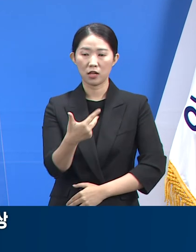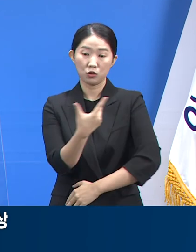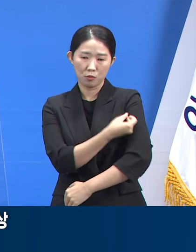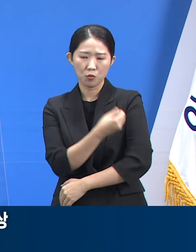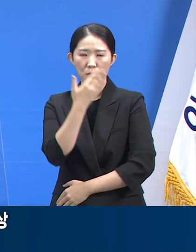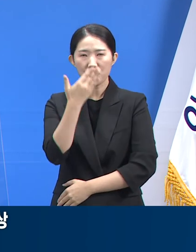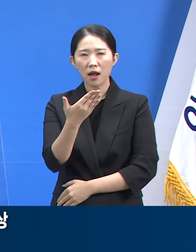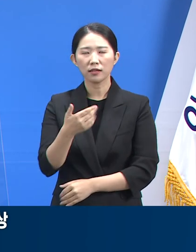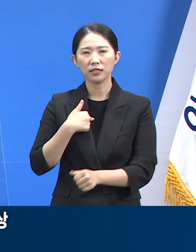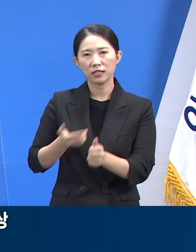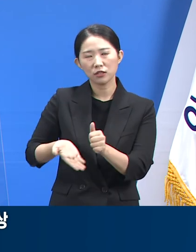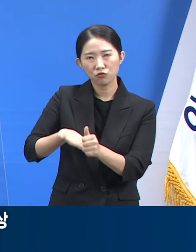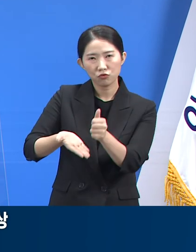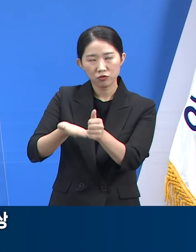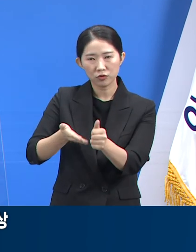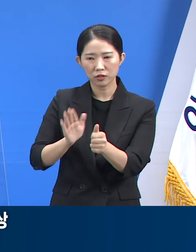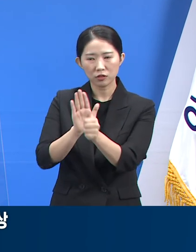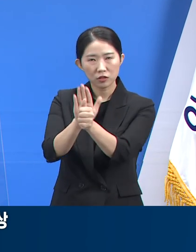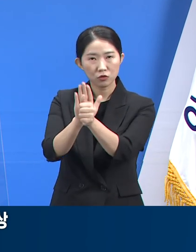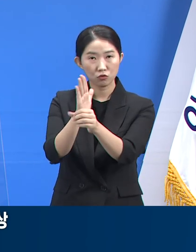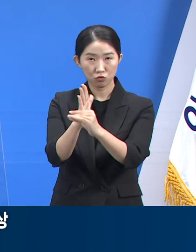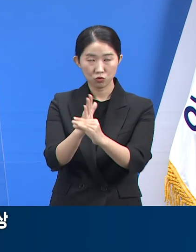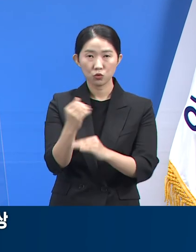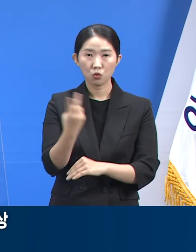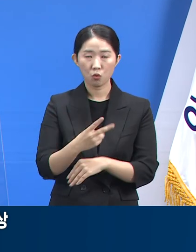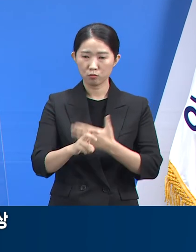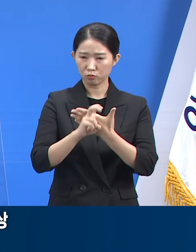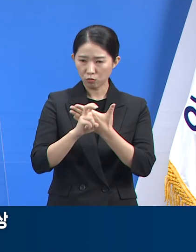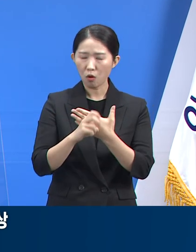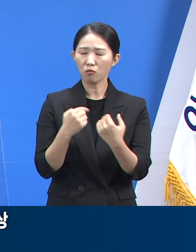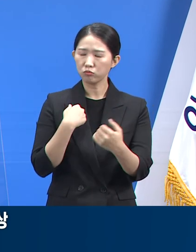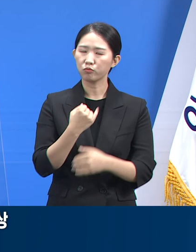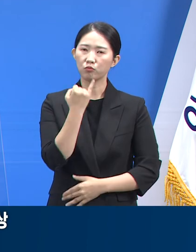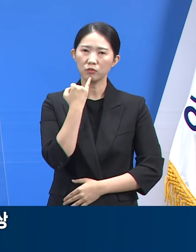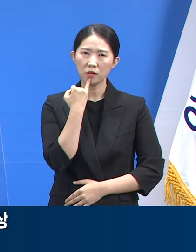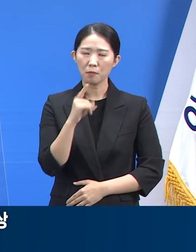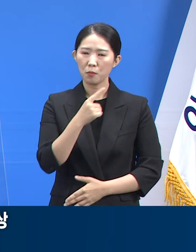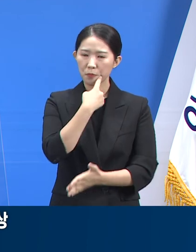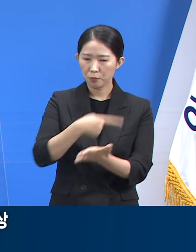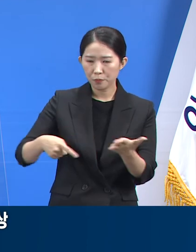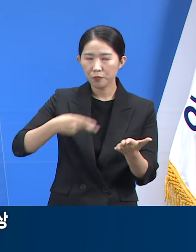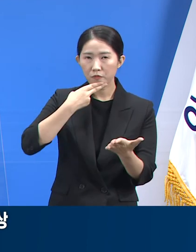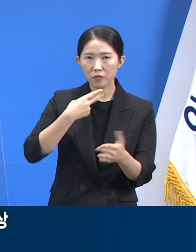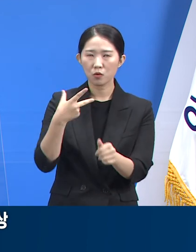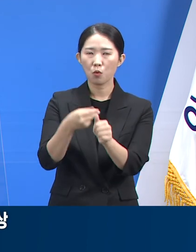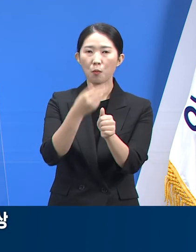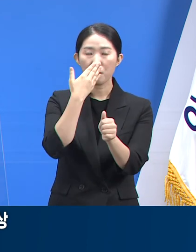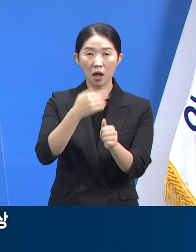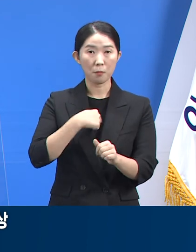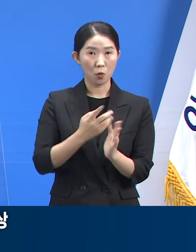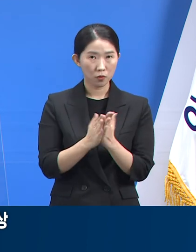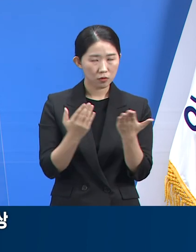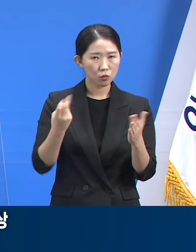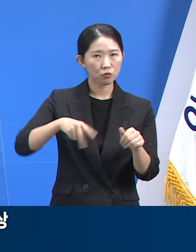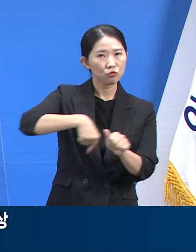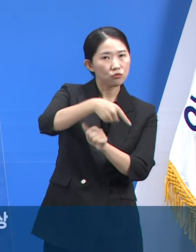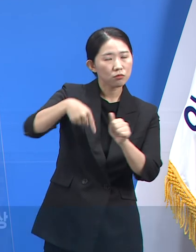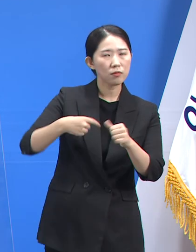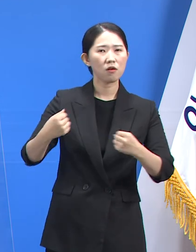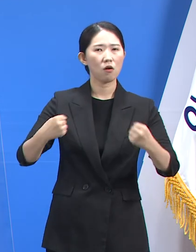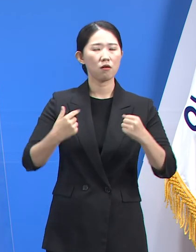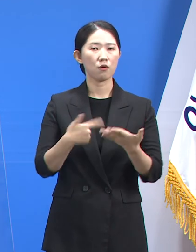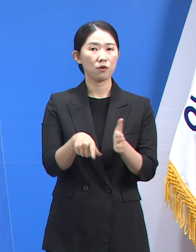미등록 외국인의 경우에도 별도의 불이익이 없이 접종이 가능합니다. 본인 및 주변인들의 건강을 위해서